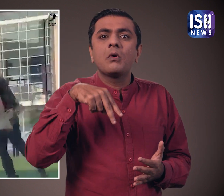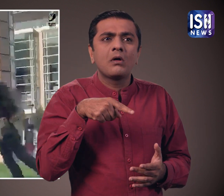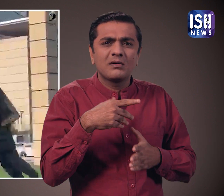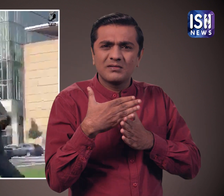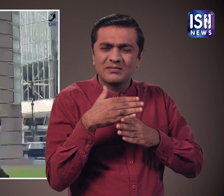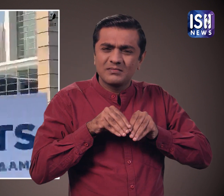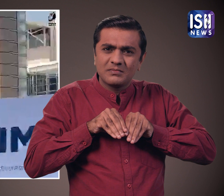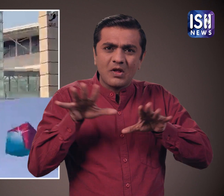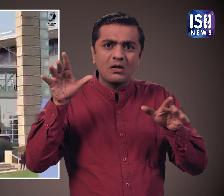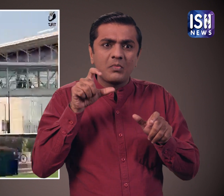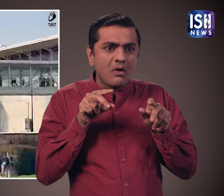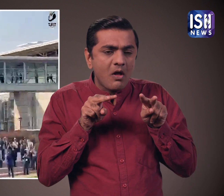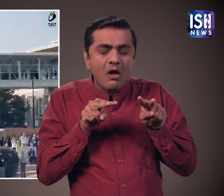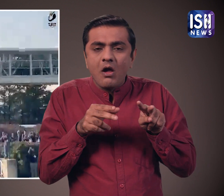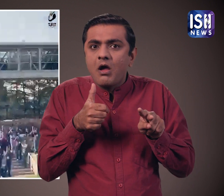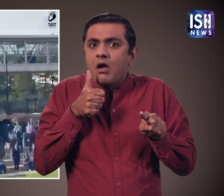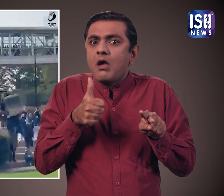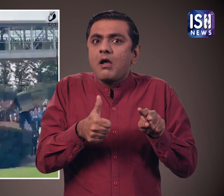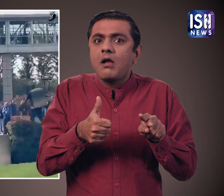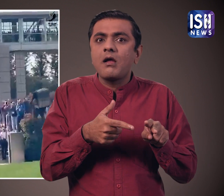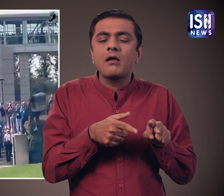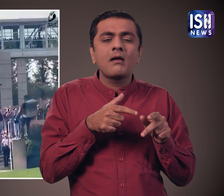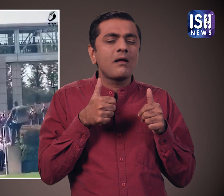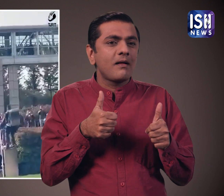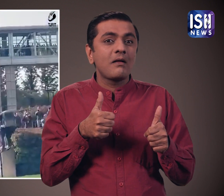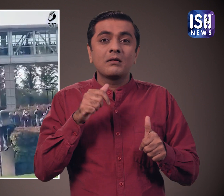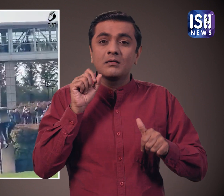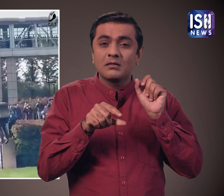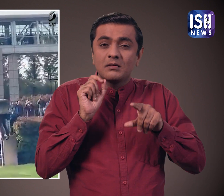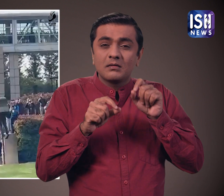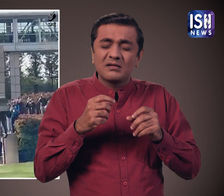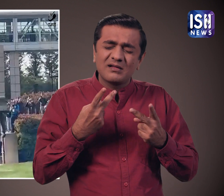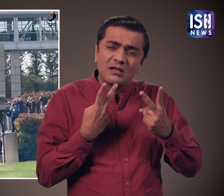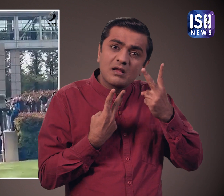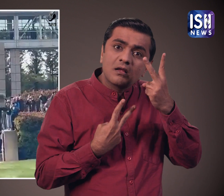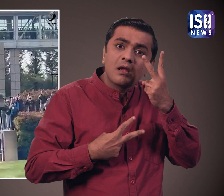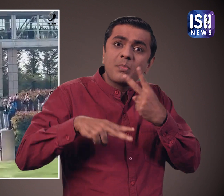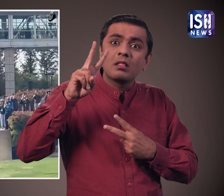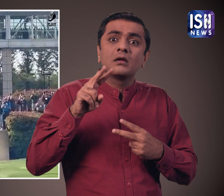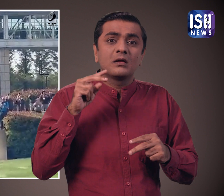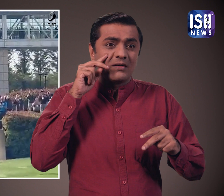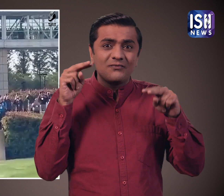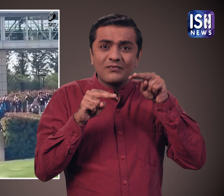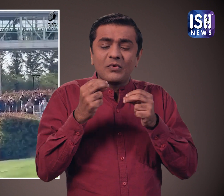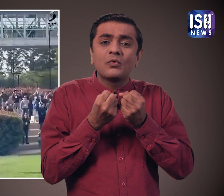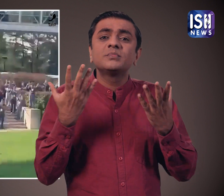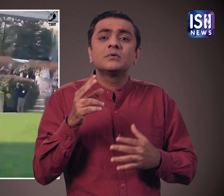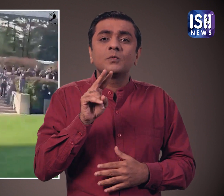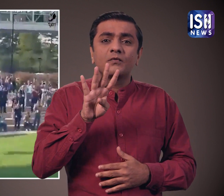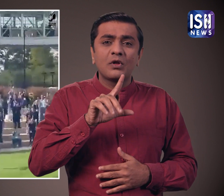साथ वीडियो समाप्त हुआ वीडियो शेयर किया गया और हर कोई इससे हैरान रहे गया इसे 24 लाग बार देखा जा चुका